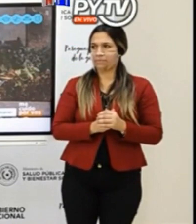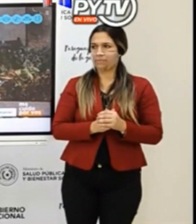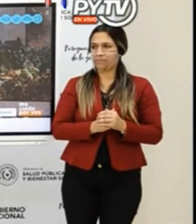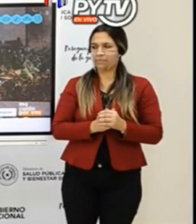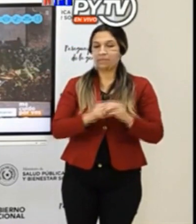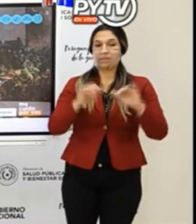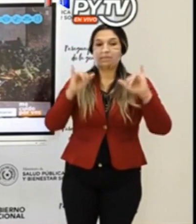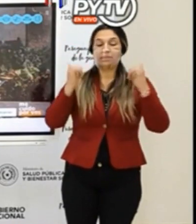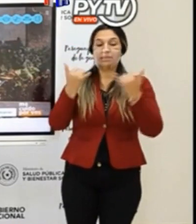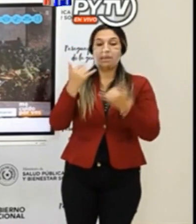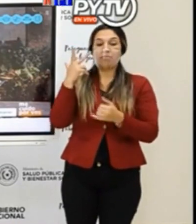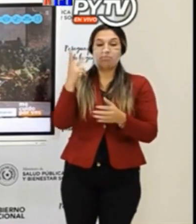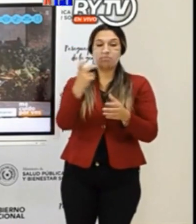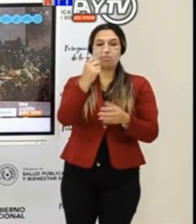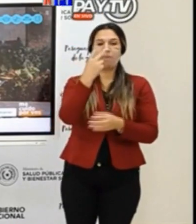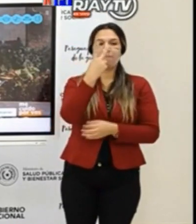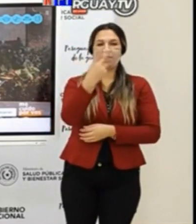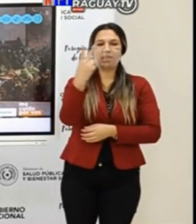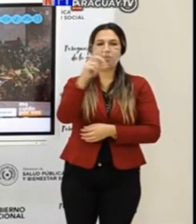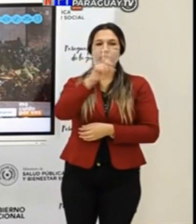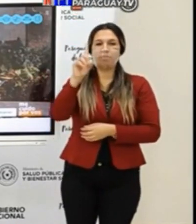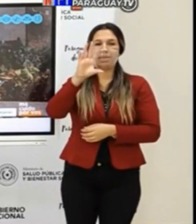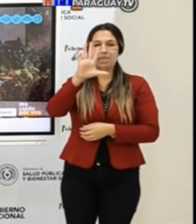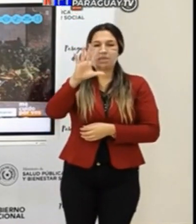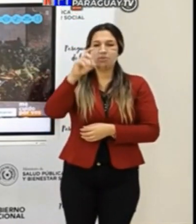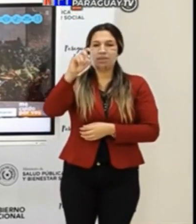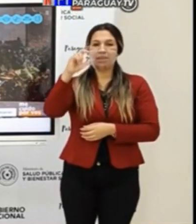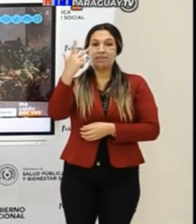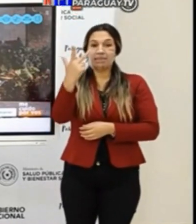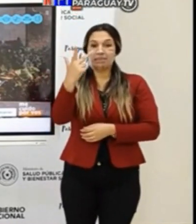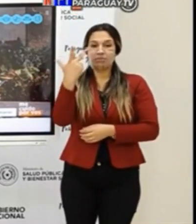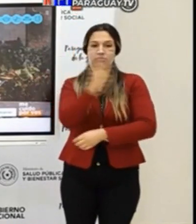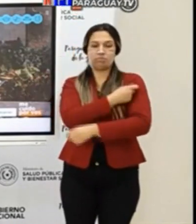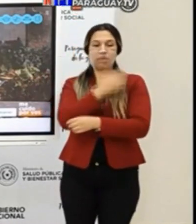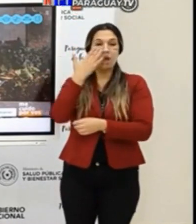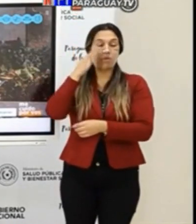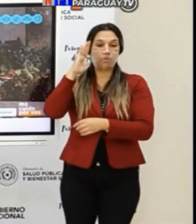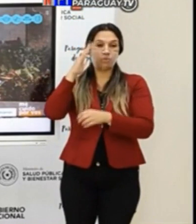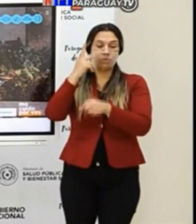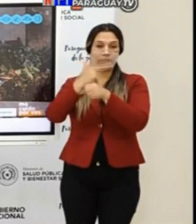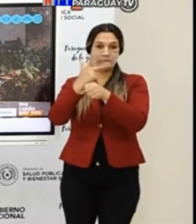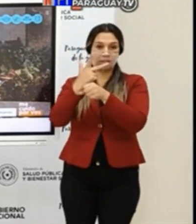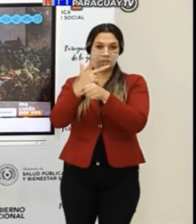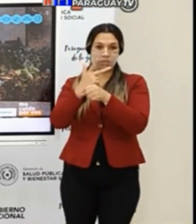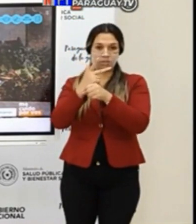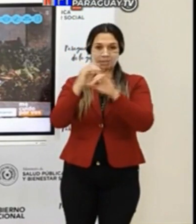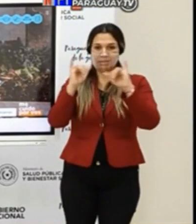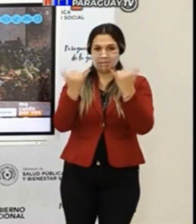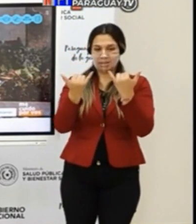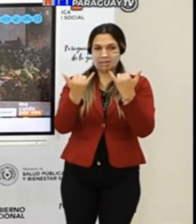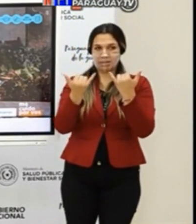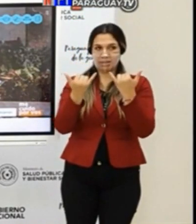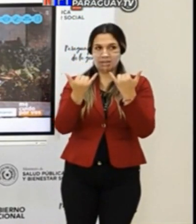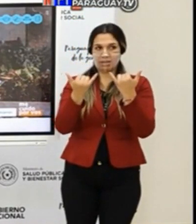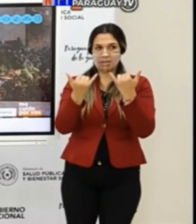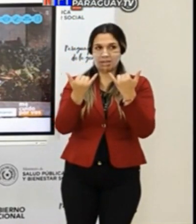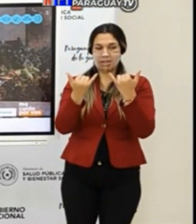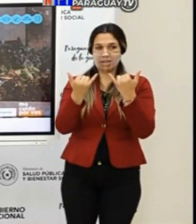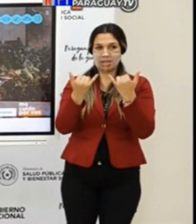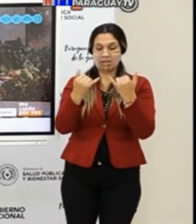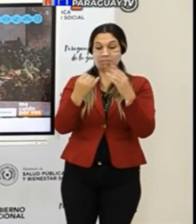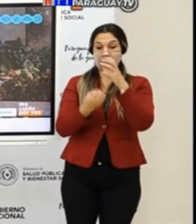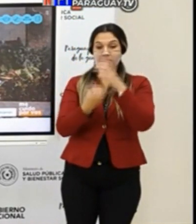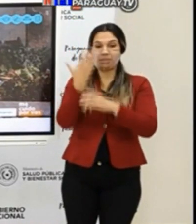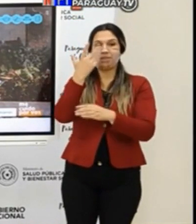Hemos tenido 22.573 adultos mayores vacunados desde que hemos